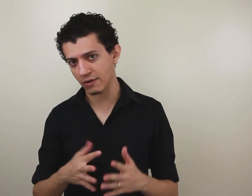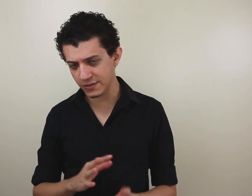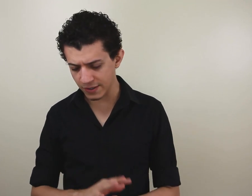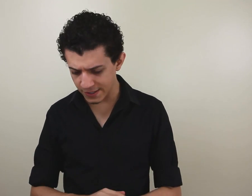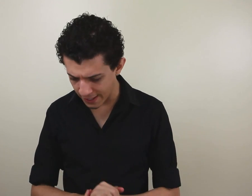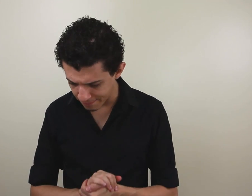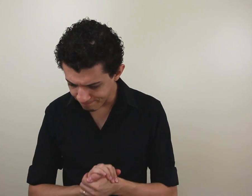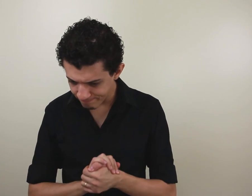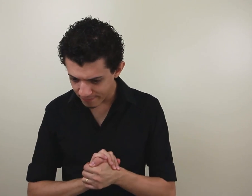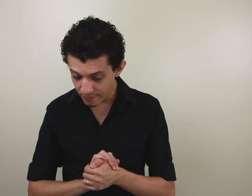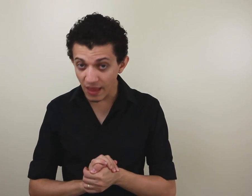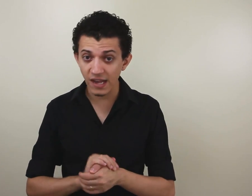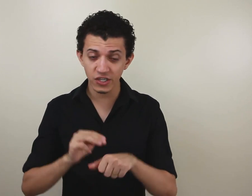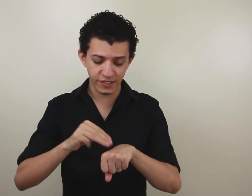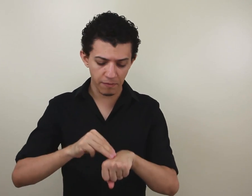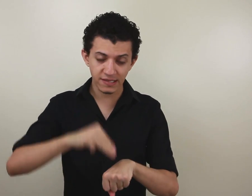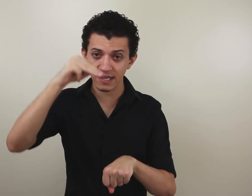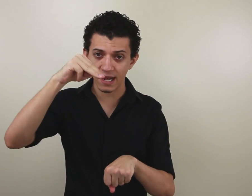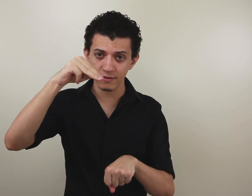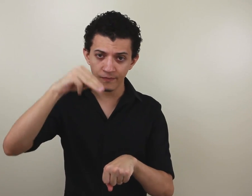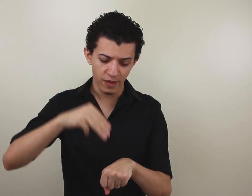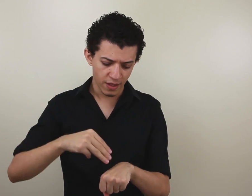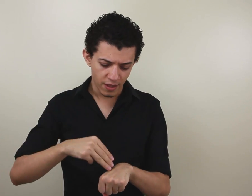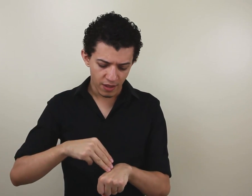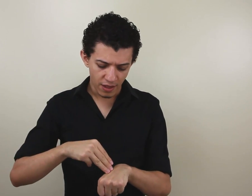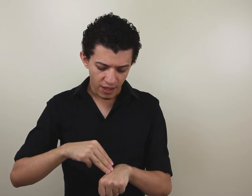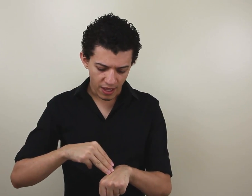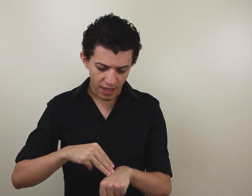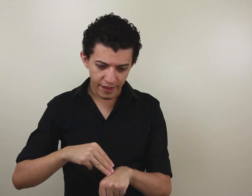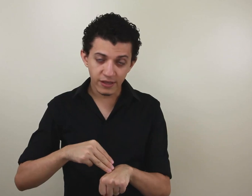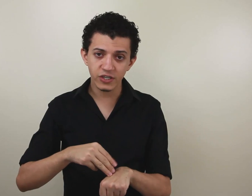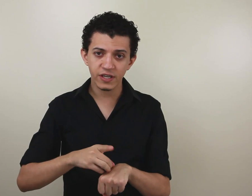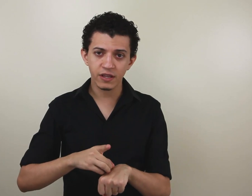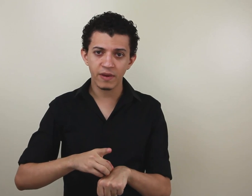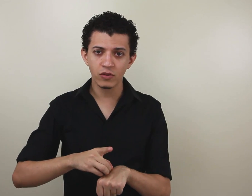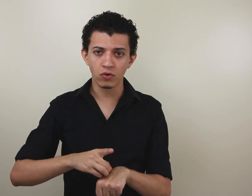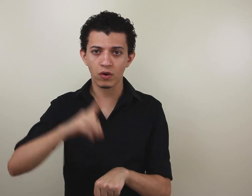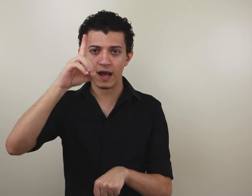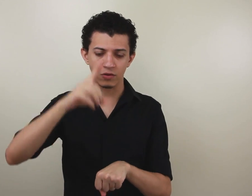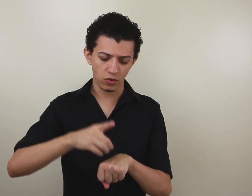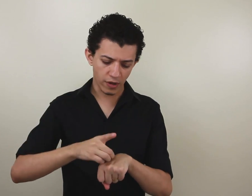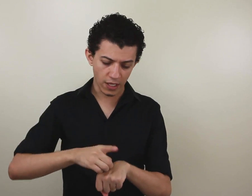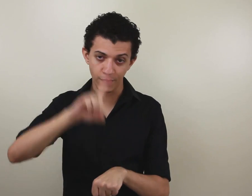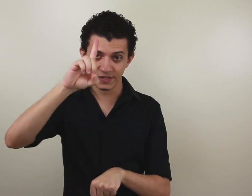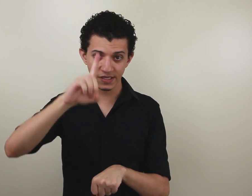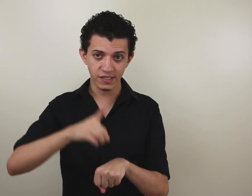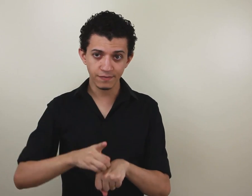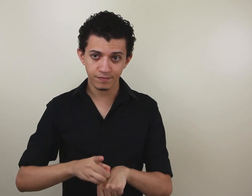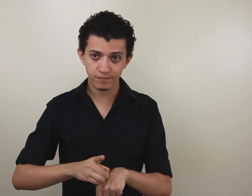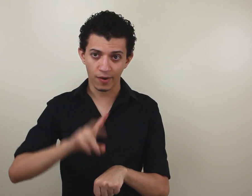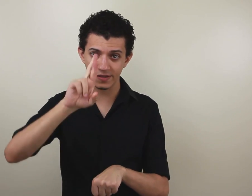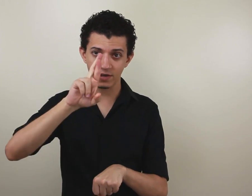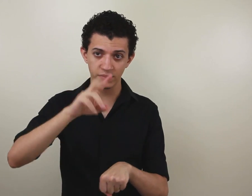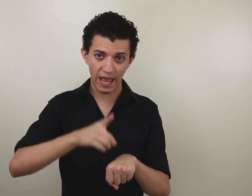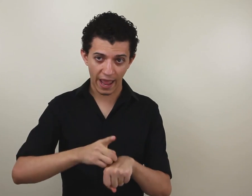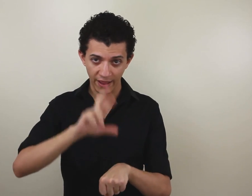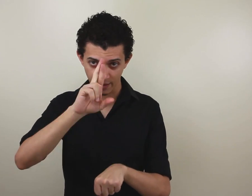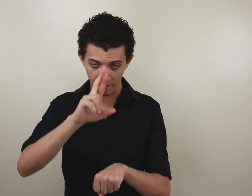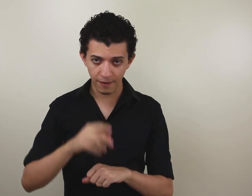aulas nossas aqui. A gente tem mestrado e a gente tem também doutorado. Doutorado pode ser assim, pode ser um DR também.